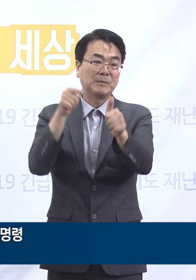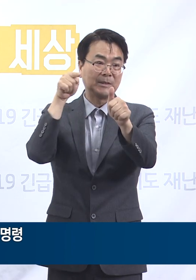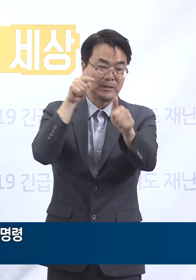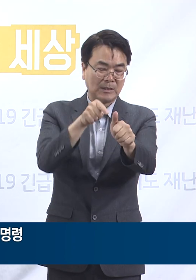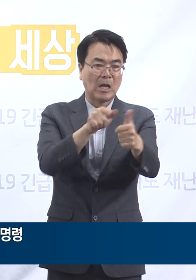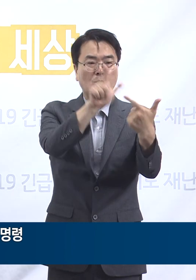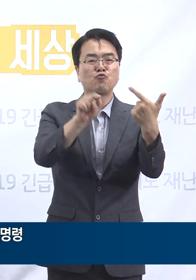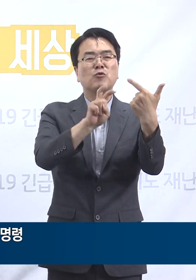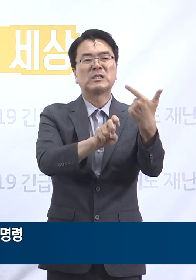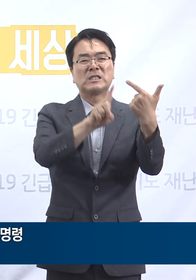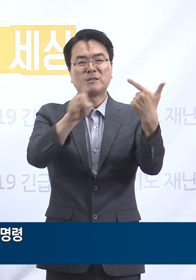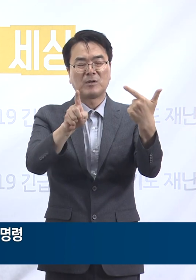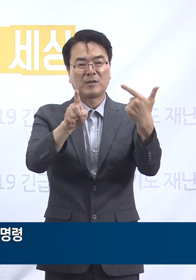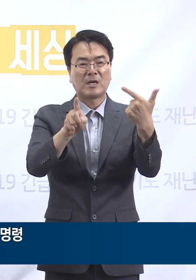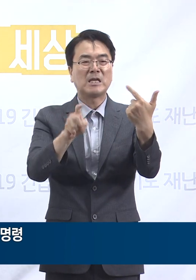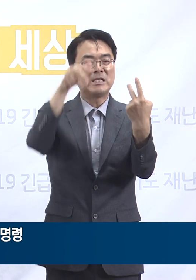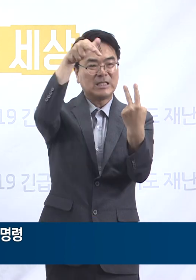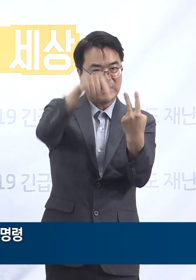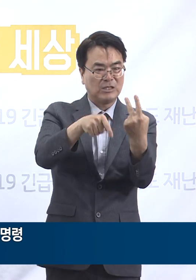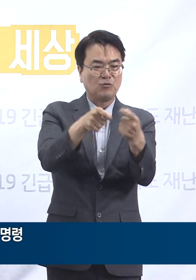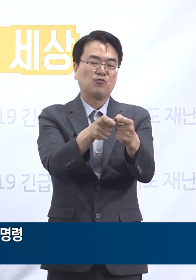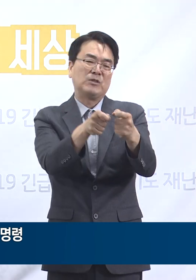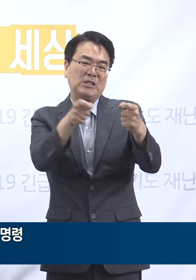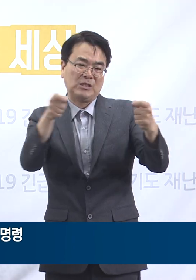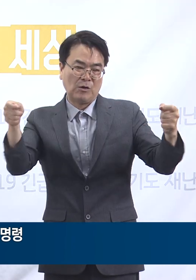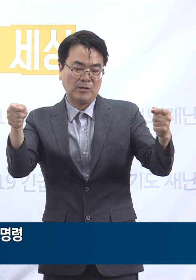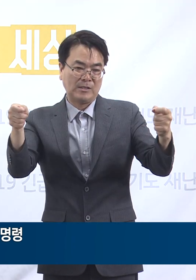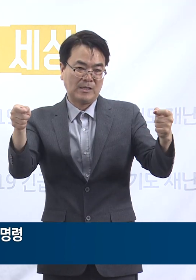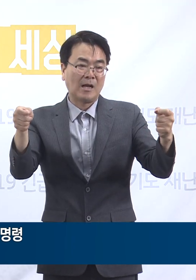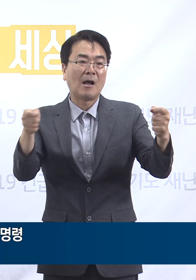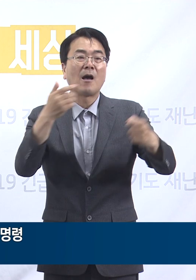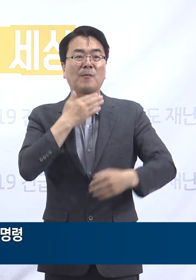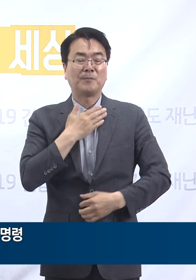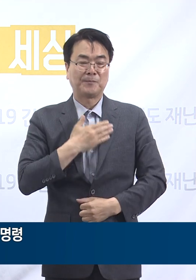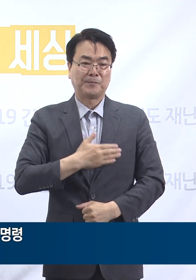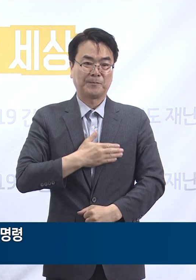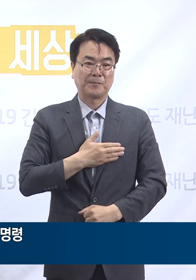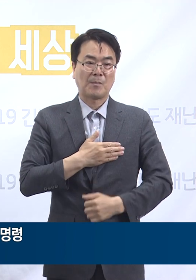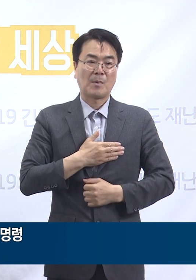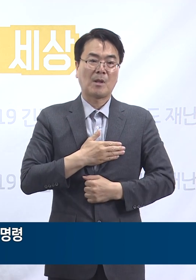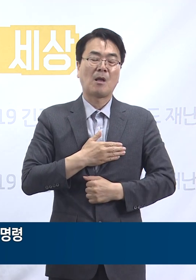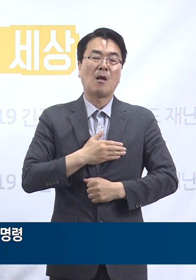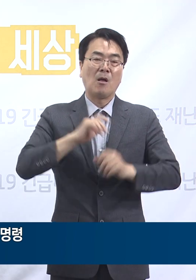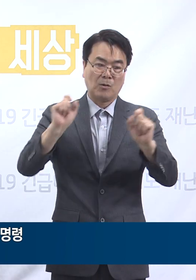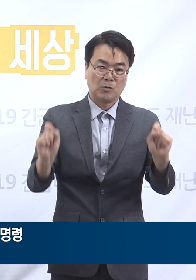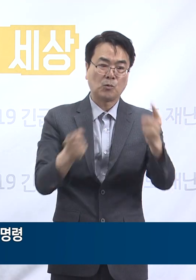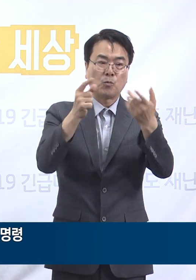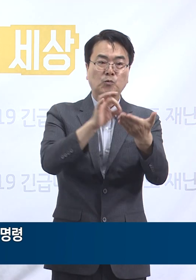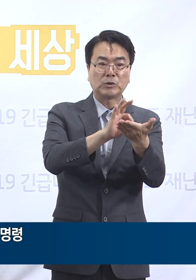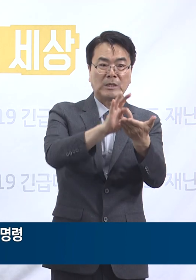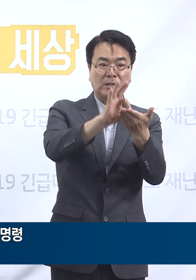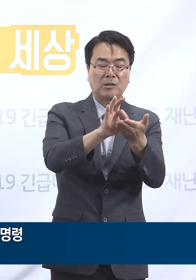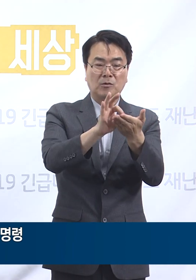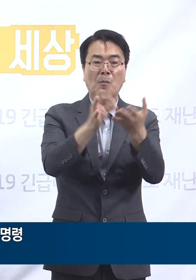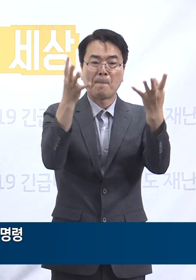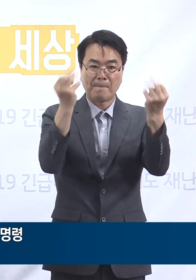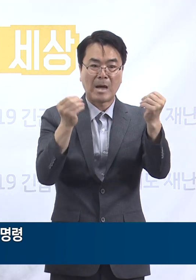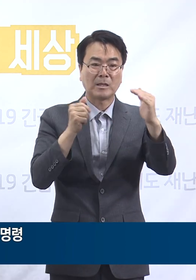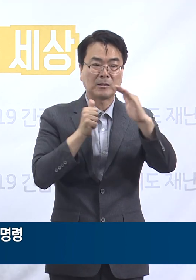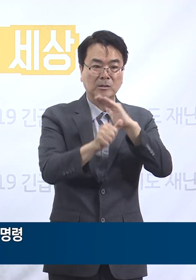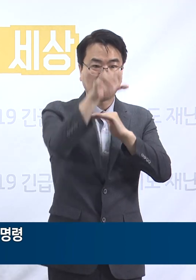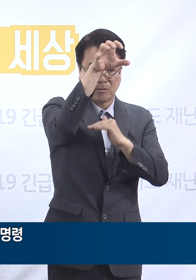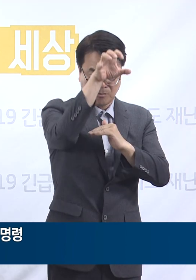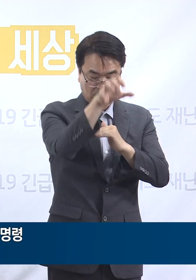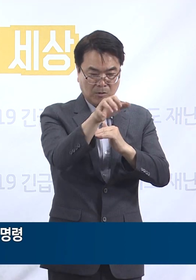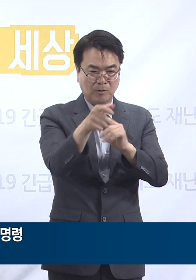21일까지 2주간 추가 연장합니다. 다중이용시설에서 이용자 간 밀접 접촉을 인한 사례가